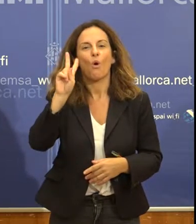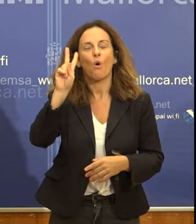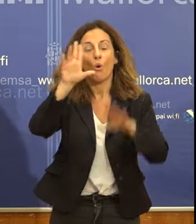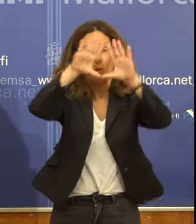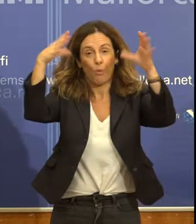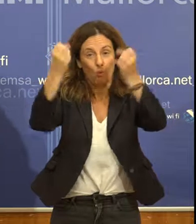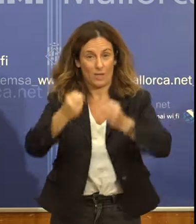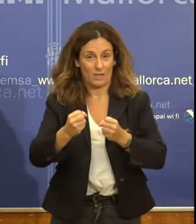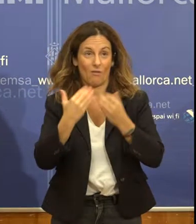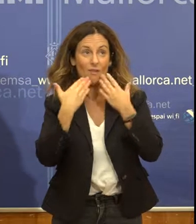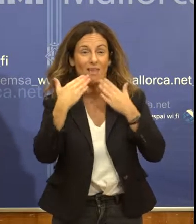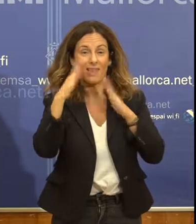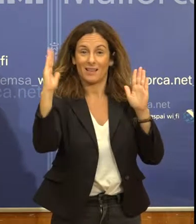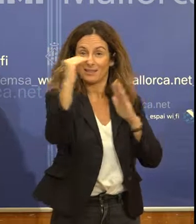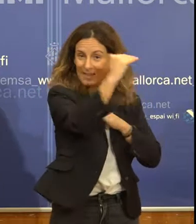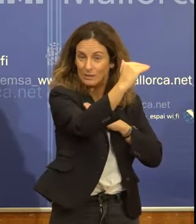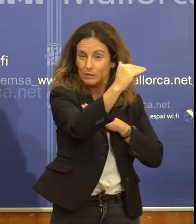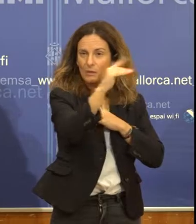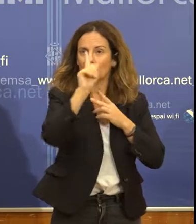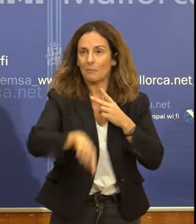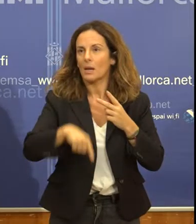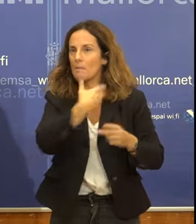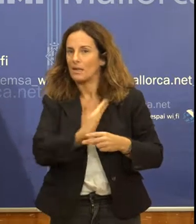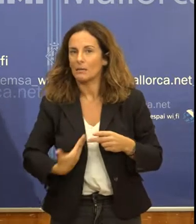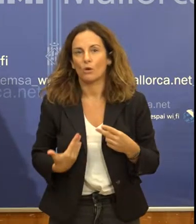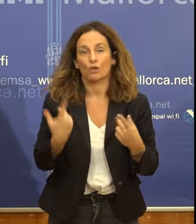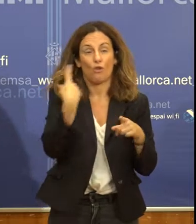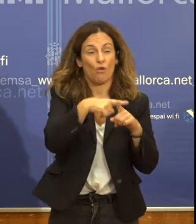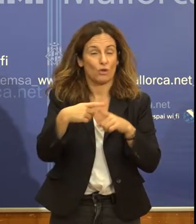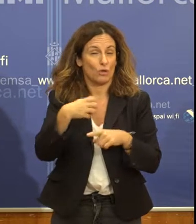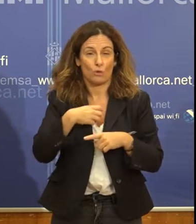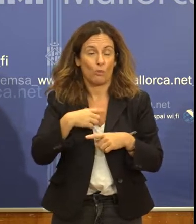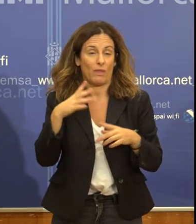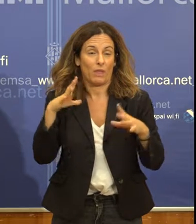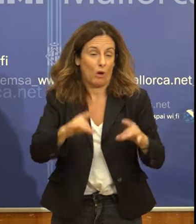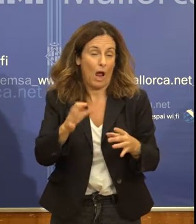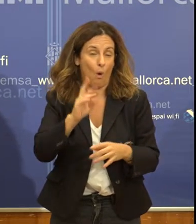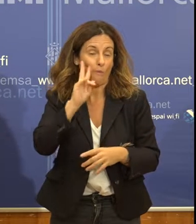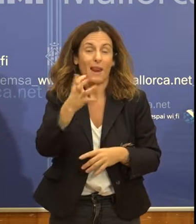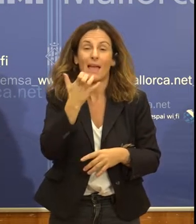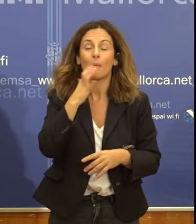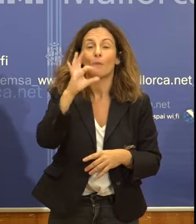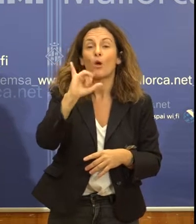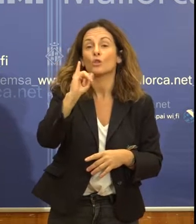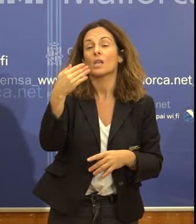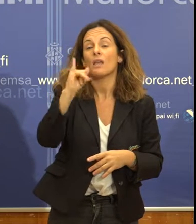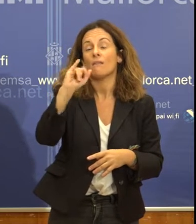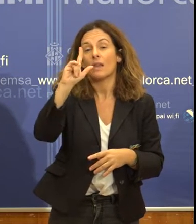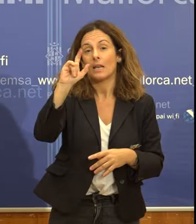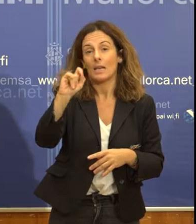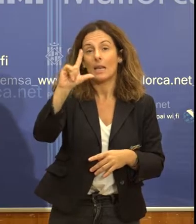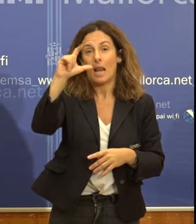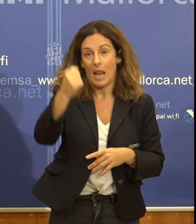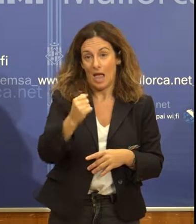la Serra de Tramuntana, per un costat, com patrimoni immaterial, com la civila, sinó patrimoni de tot tipus,